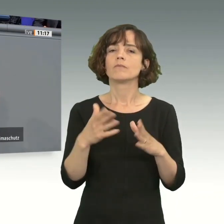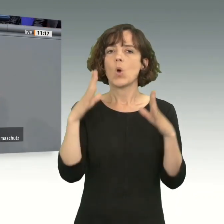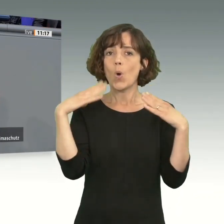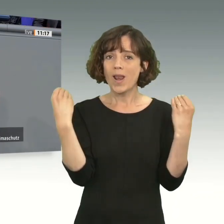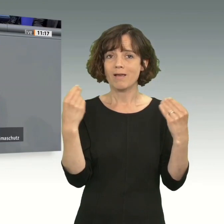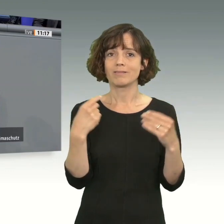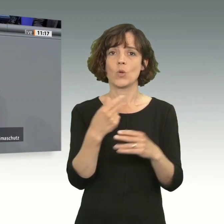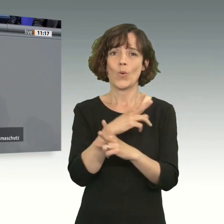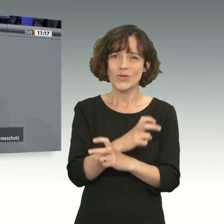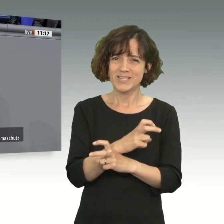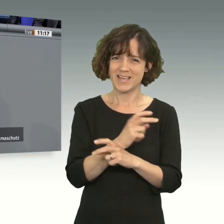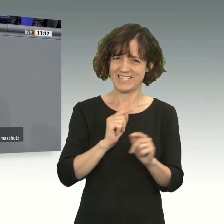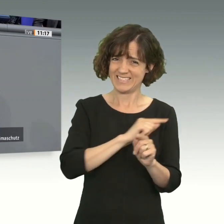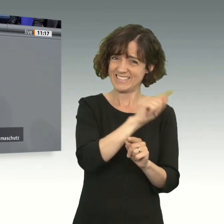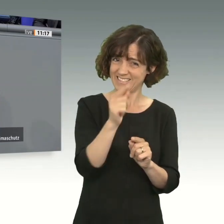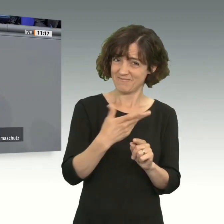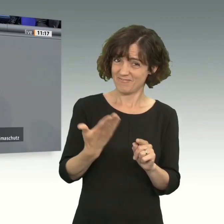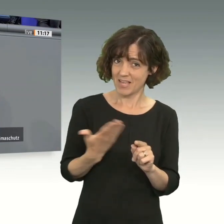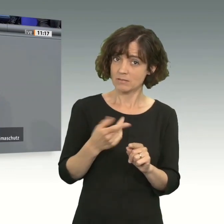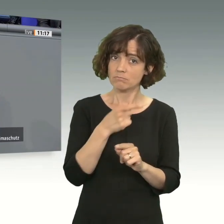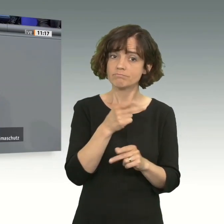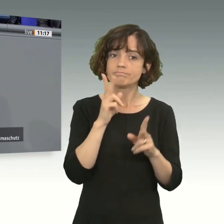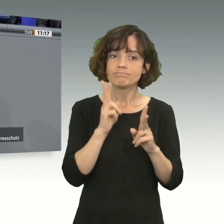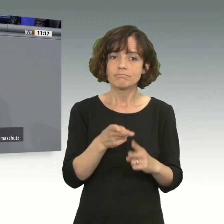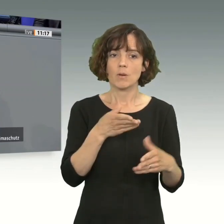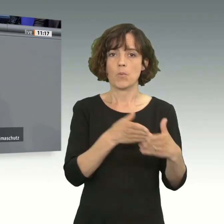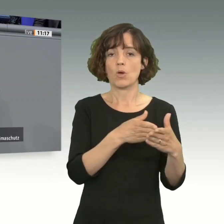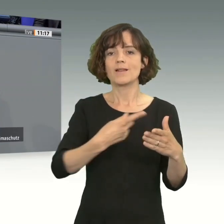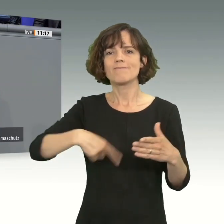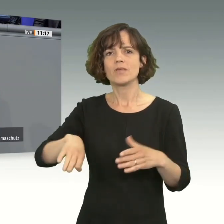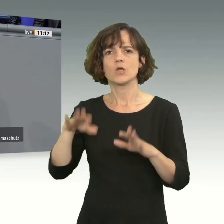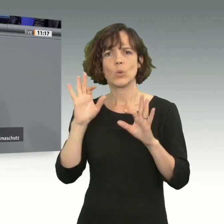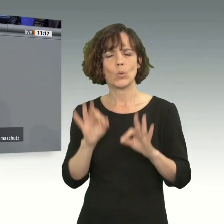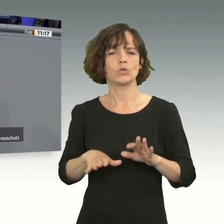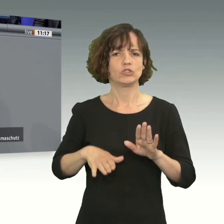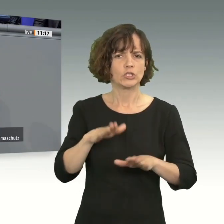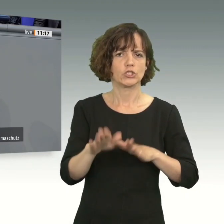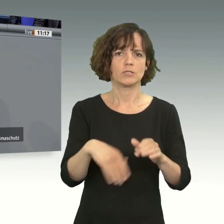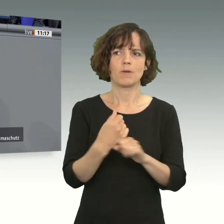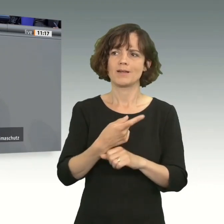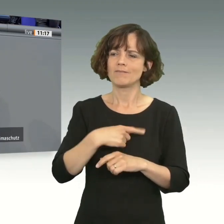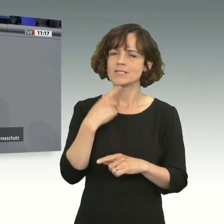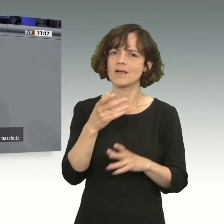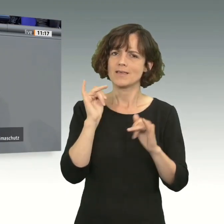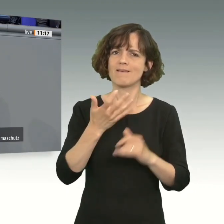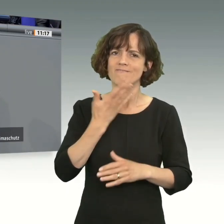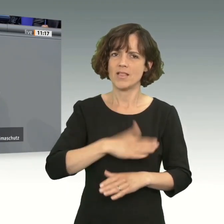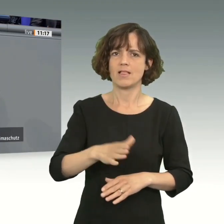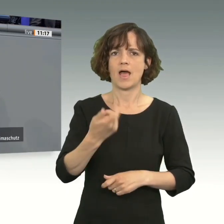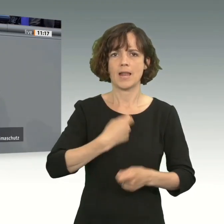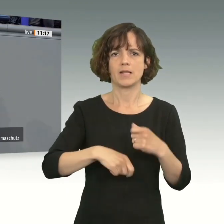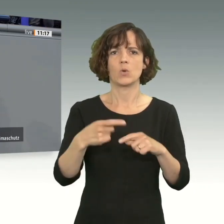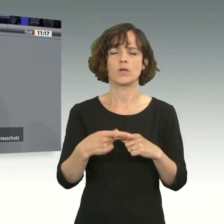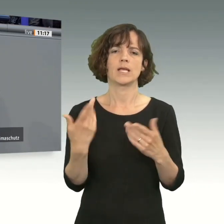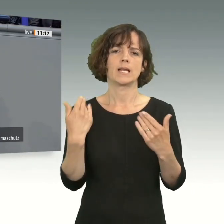österreichischen Parlament passiert ist? Dort sind die echten Blockaden. Wir sind diejenigen, die konstruktiv vorangehen, die sagen, wir bringen Handel und Klimaschutz